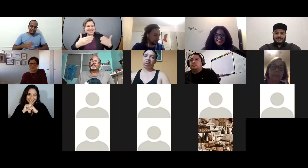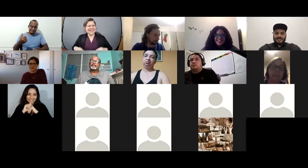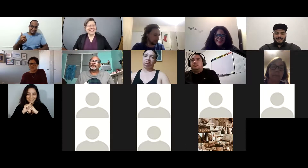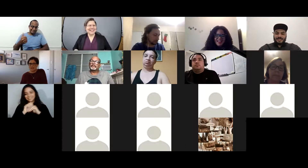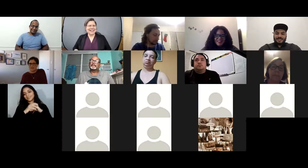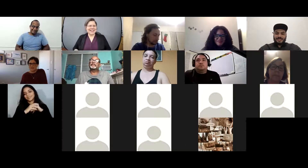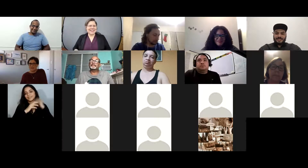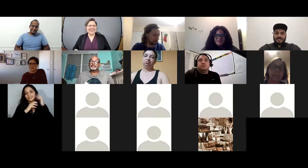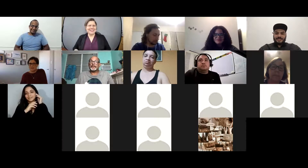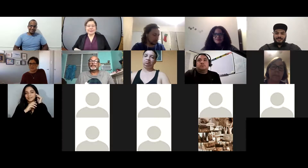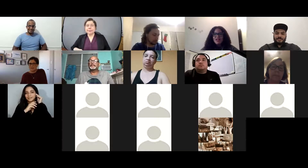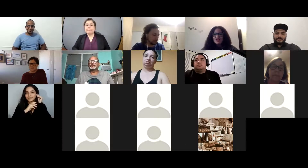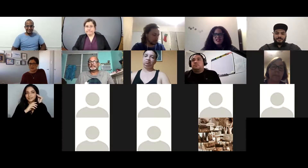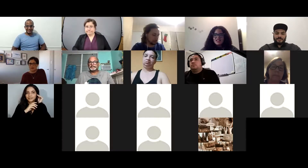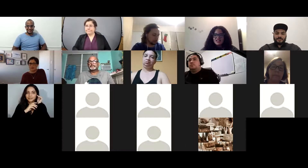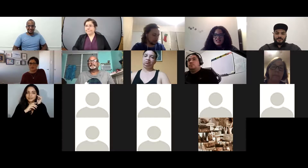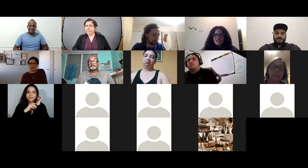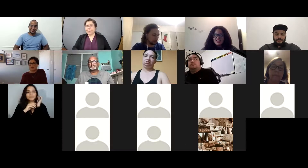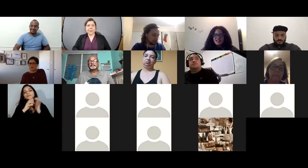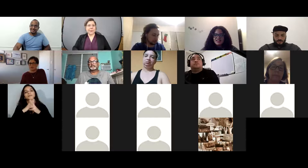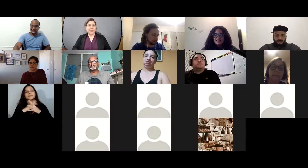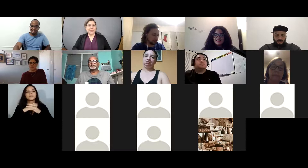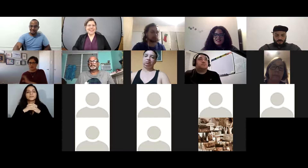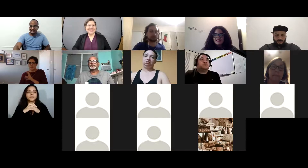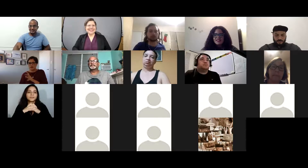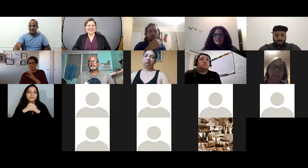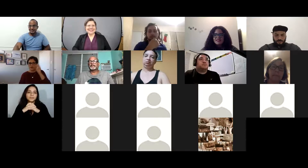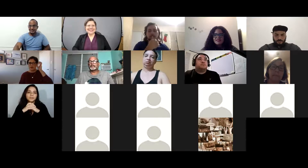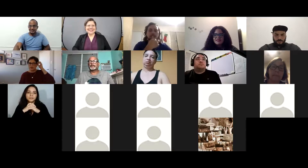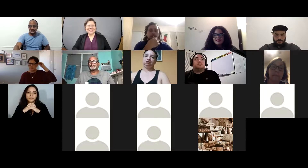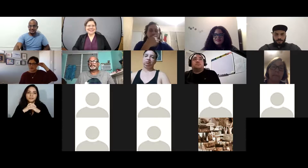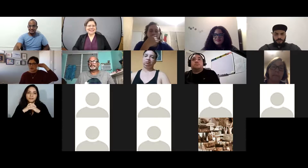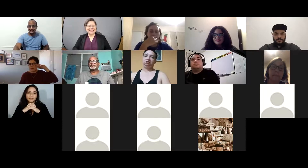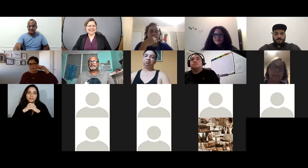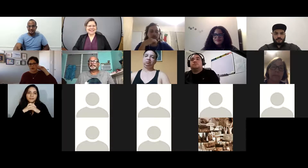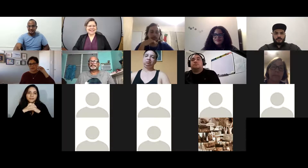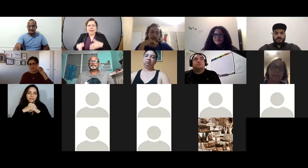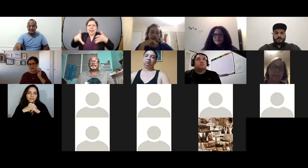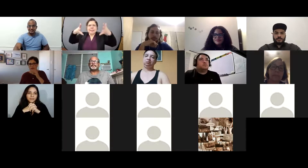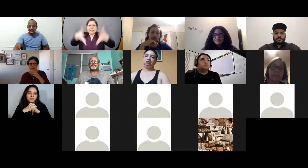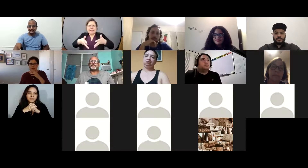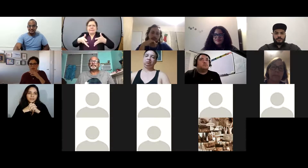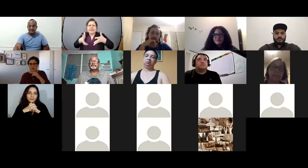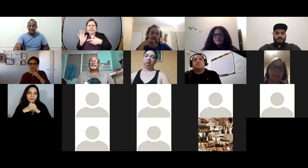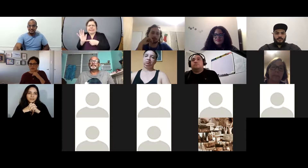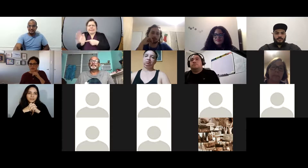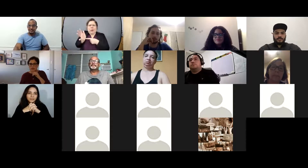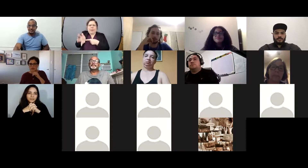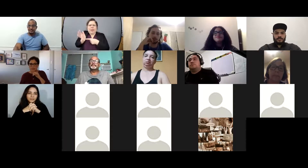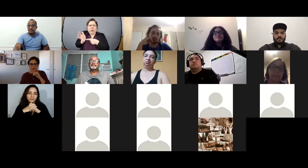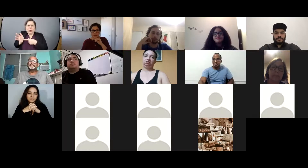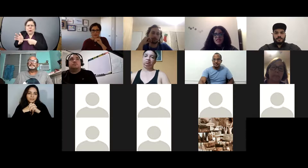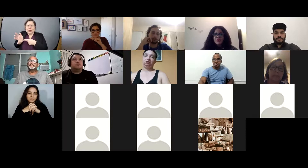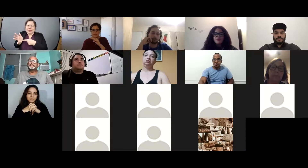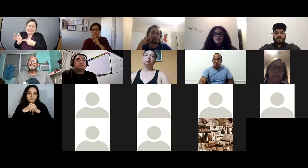entonces vamos vamos nos quedan como cinco minutos así que vamos a pasar a la última